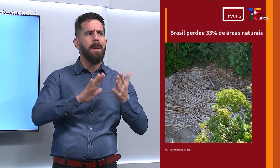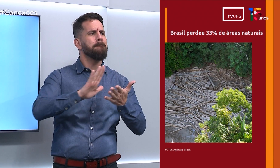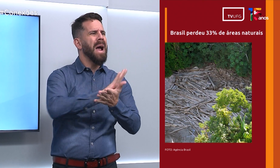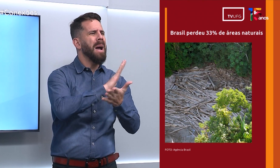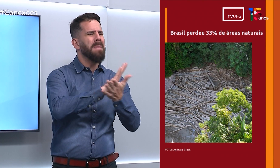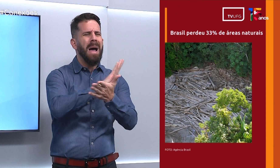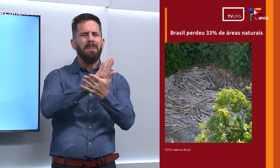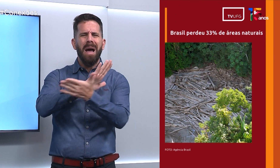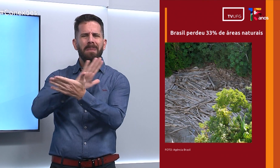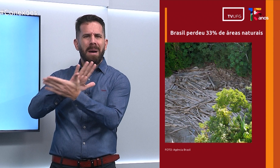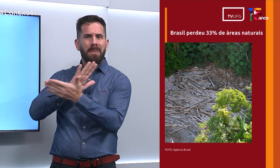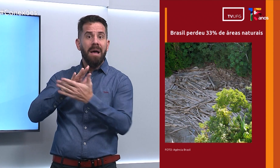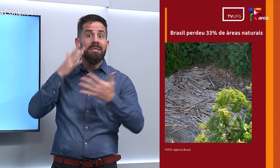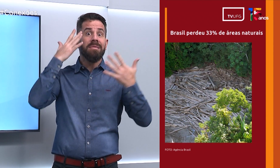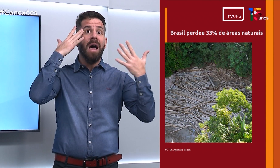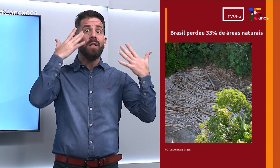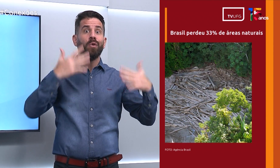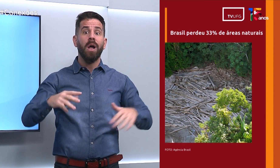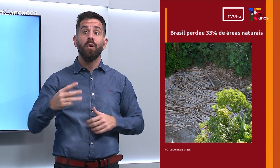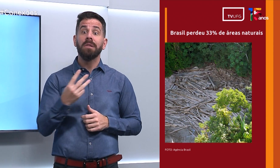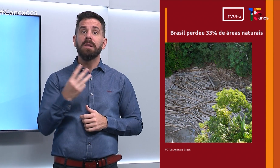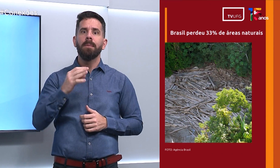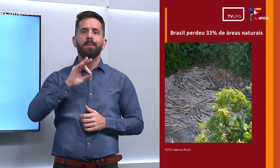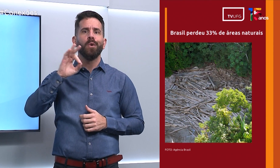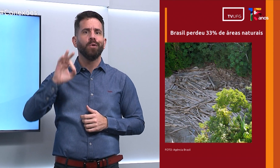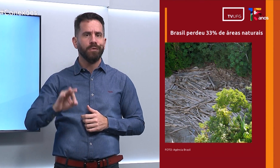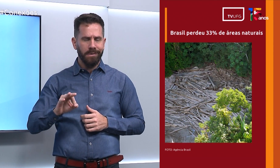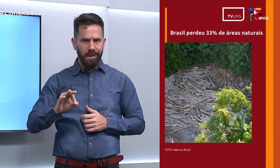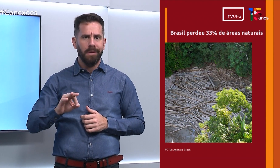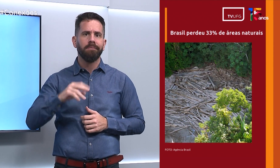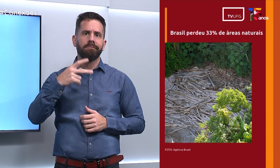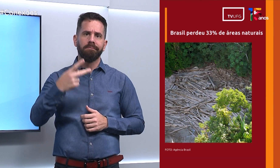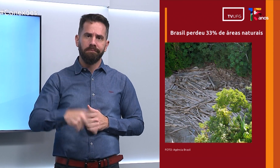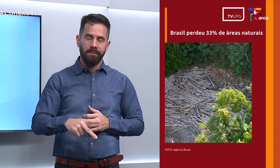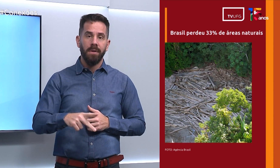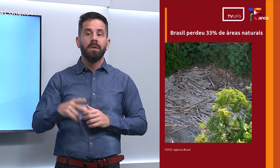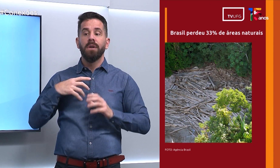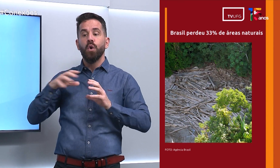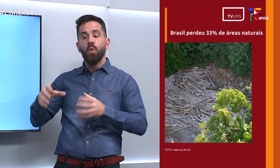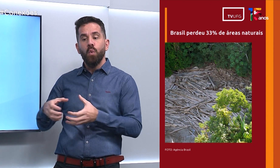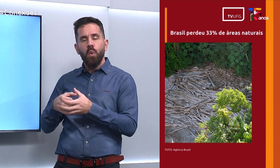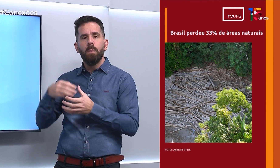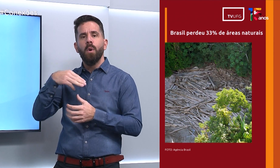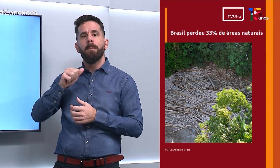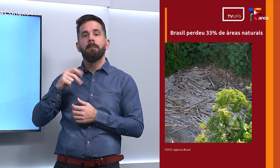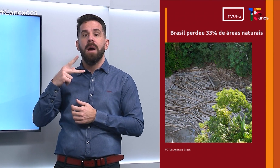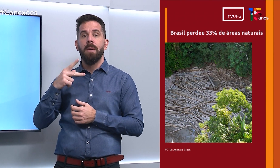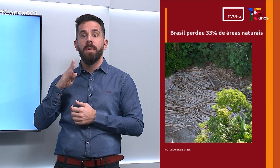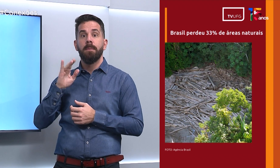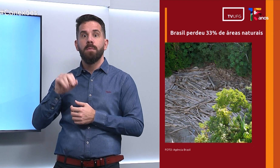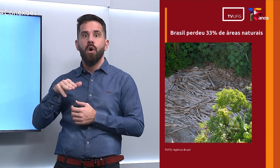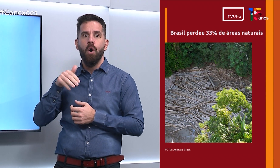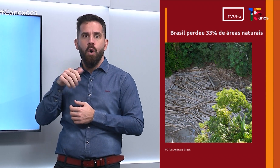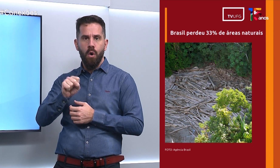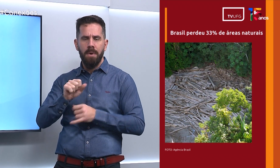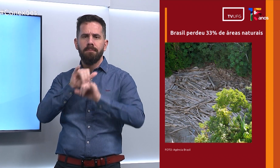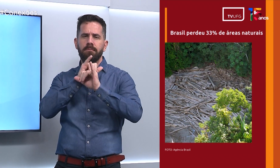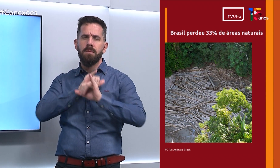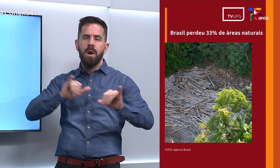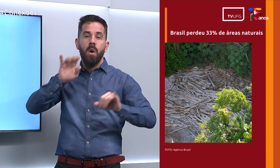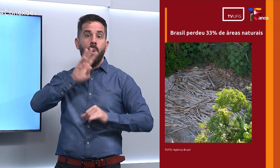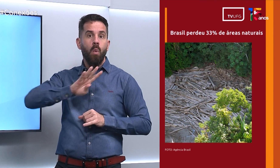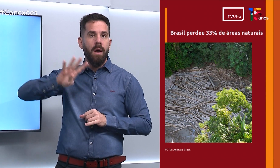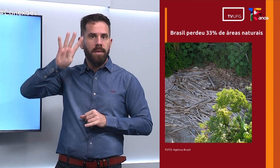passado, segundo dados divulgados pelo MapBiomas na última quarta-feira. Conforme a